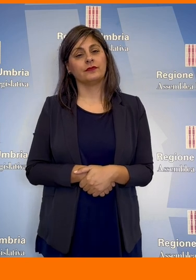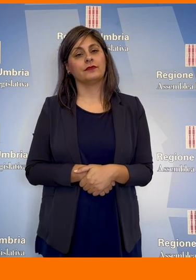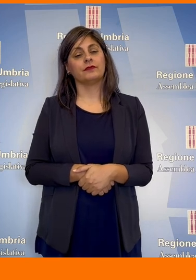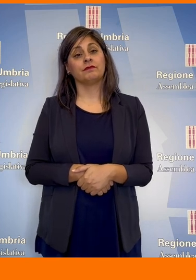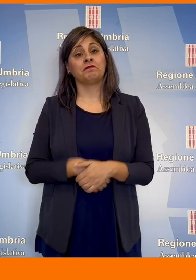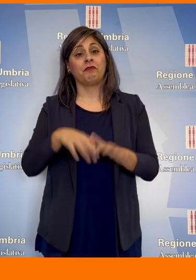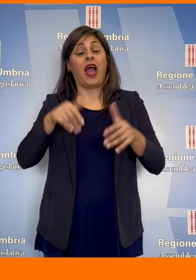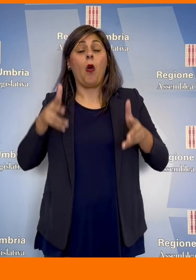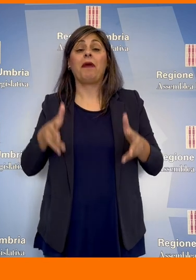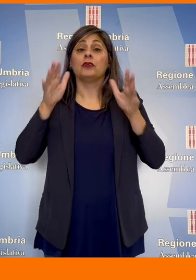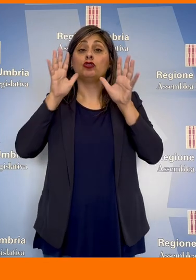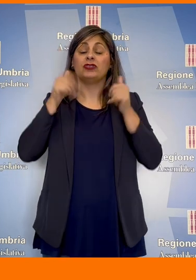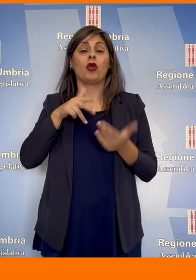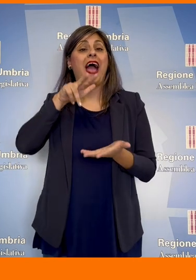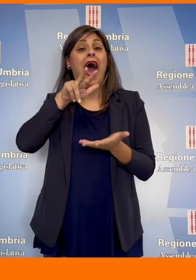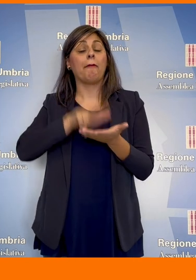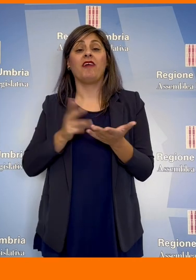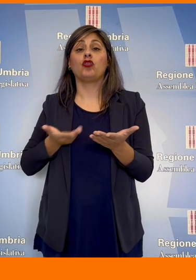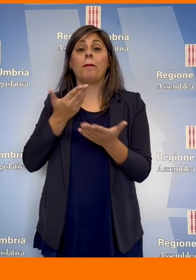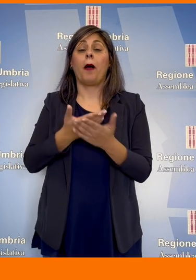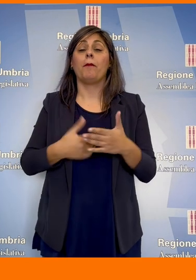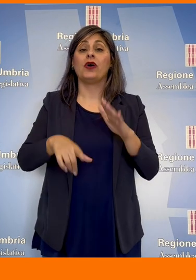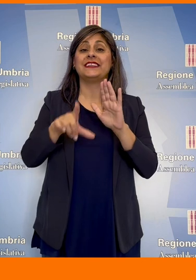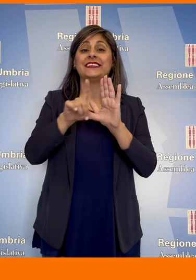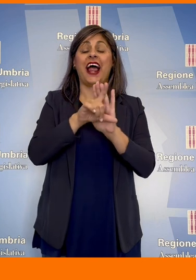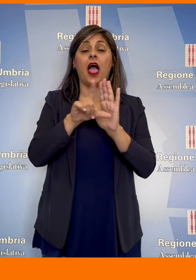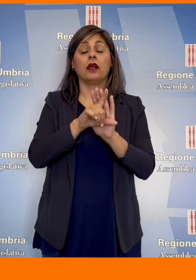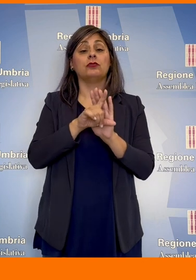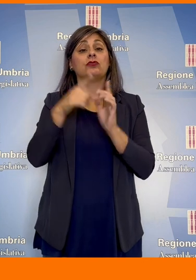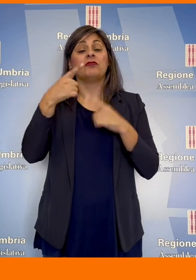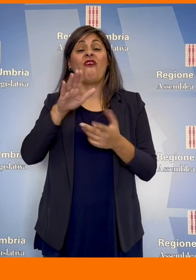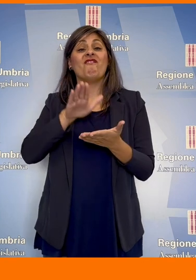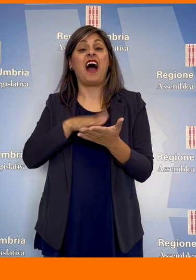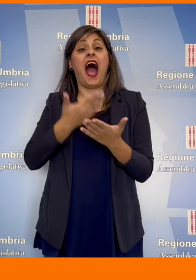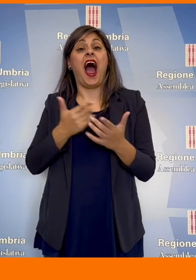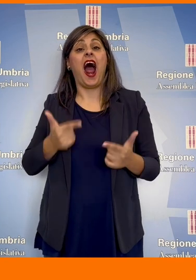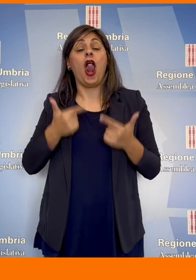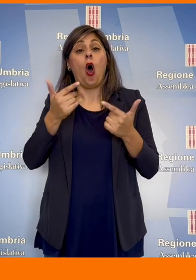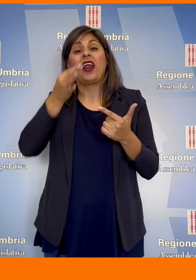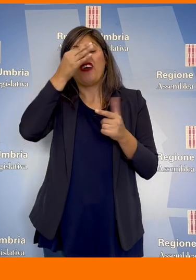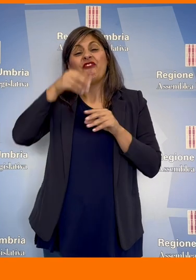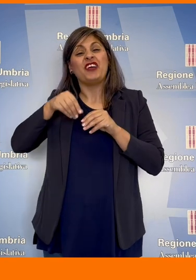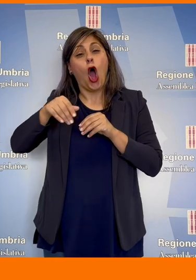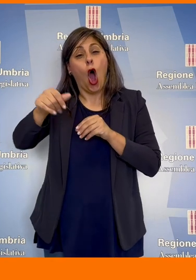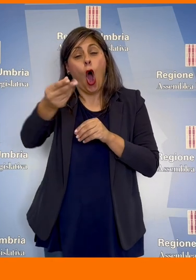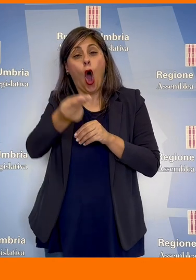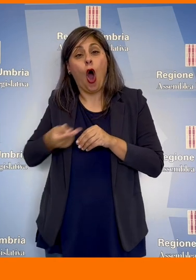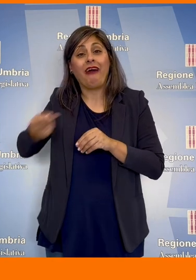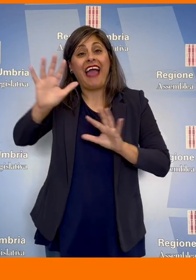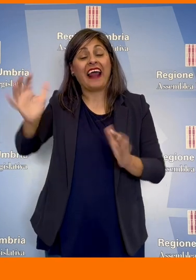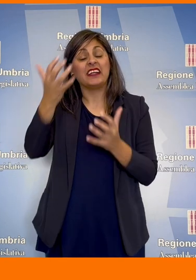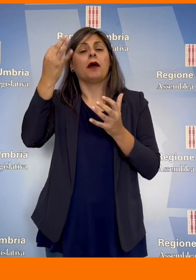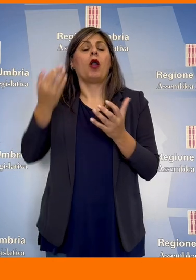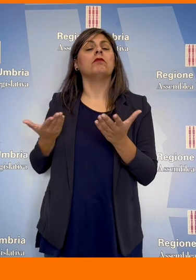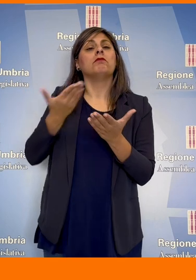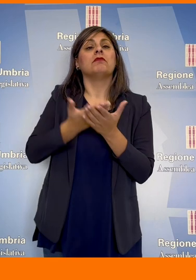L'Aula di Palazzo Cesaroni ha approvato la proposta di legge per la valorizzazione delle infiorate artistiche promossa da